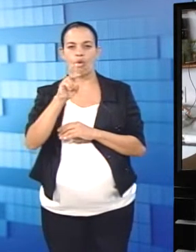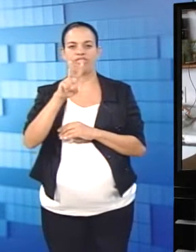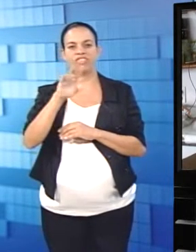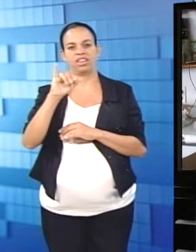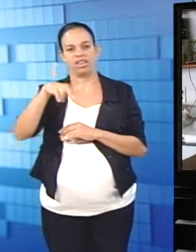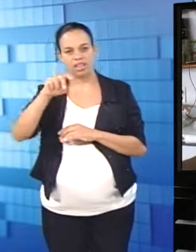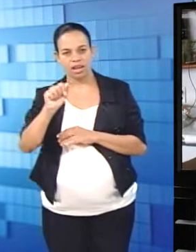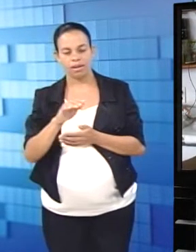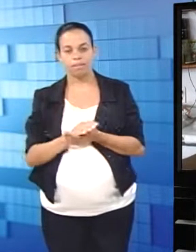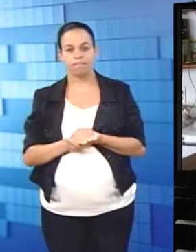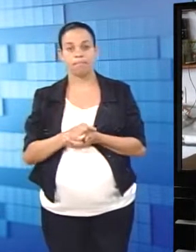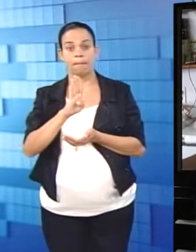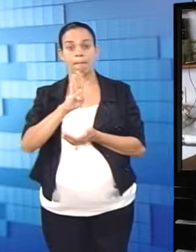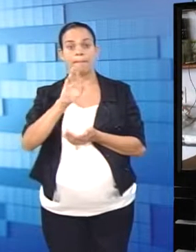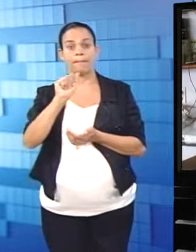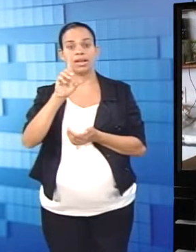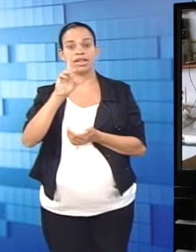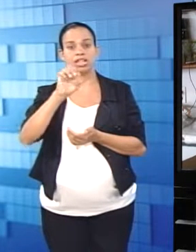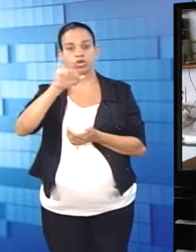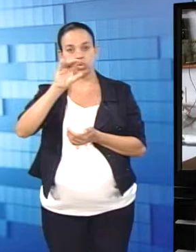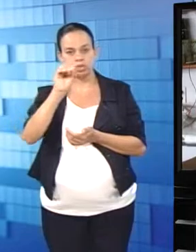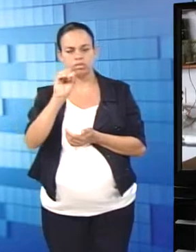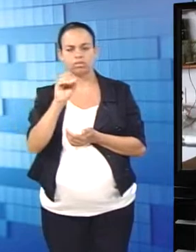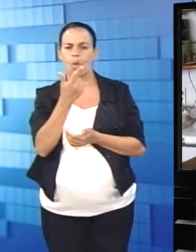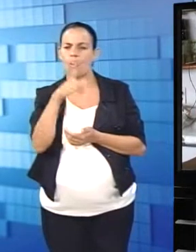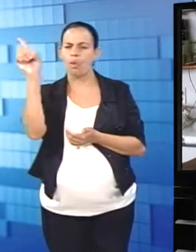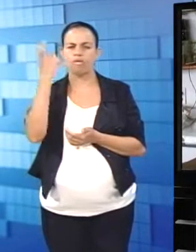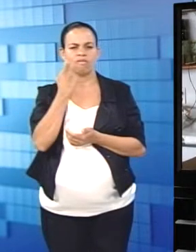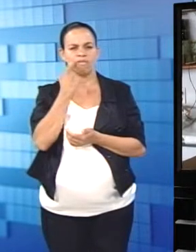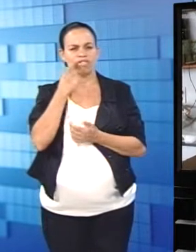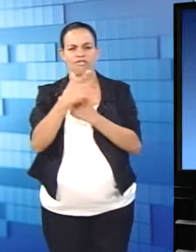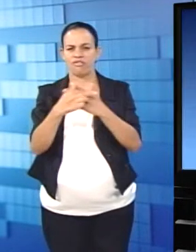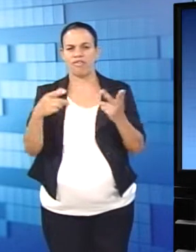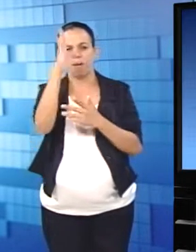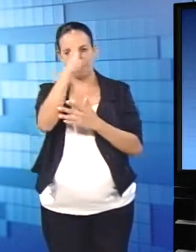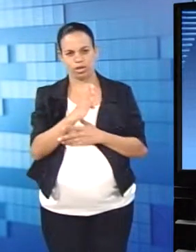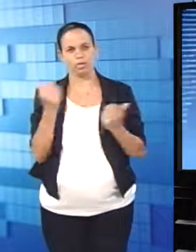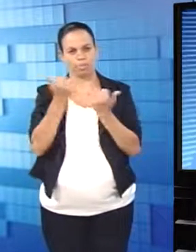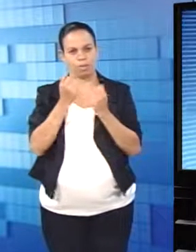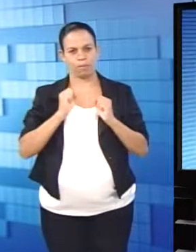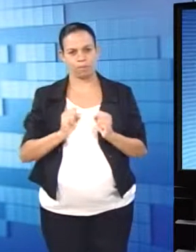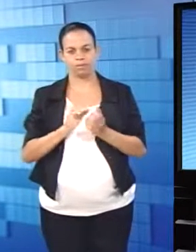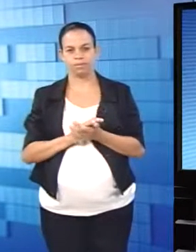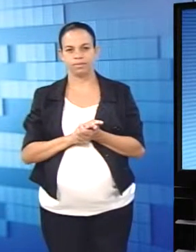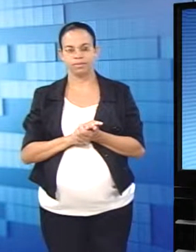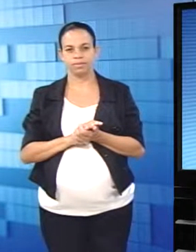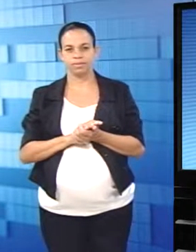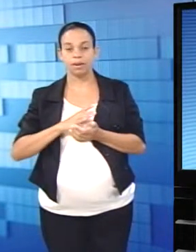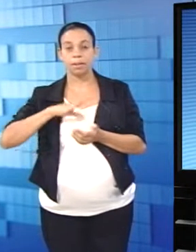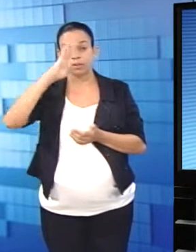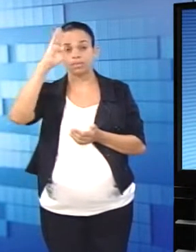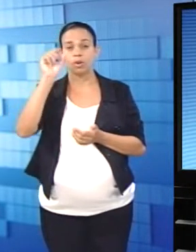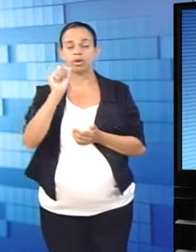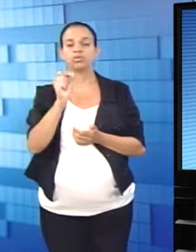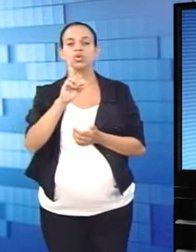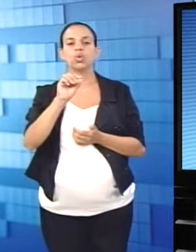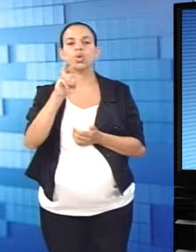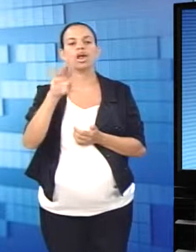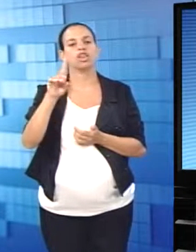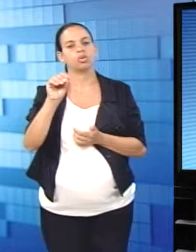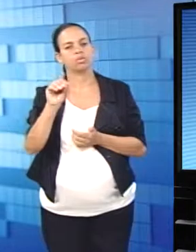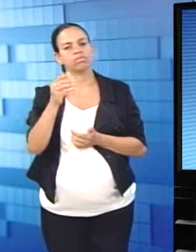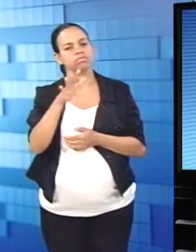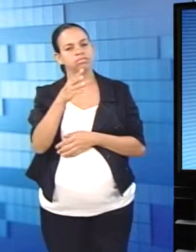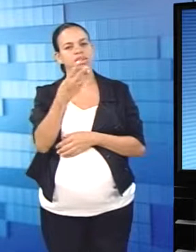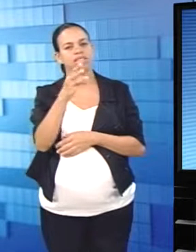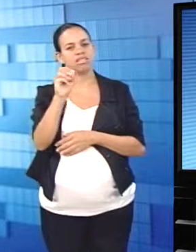badejo e vários outros peixes nacionais. Os líderes de venda são o dourado, que custa em média R